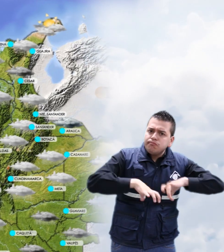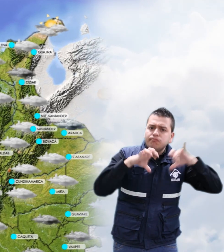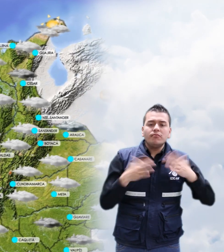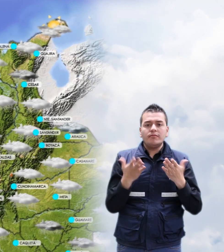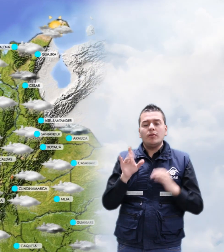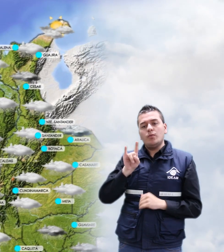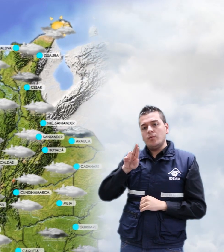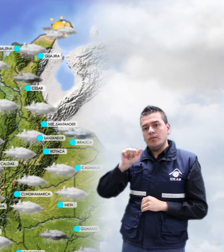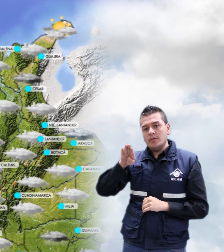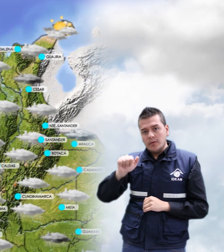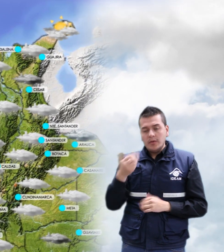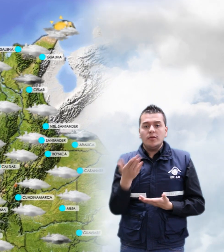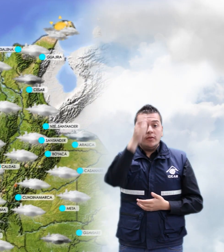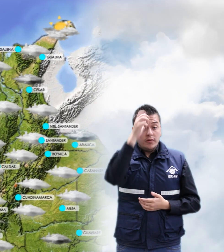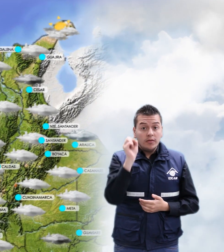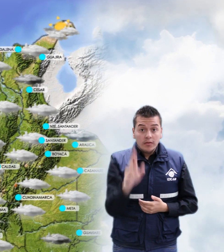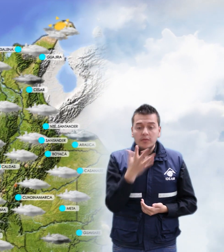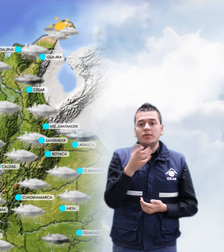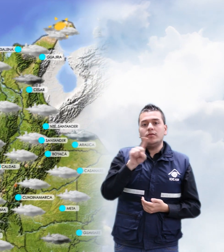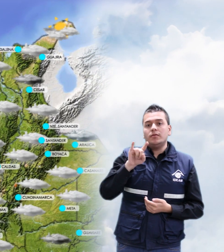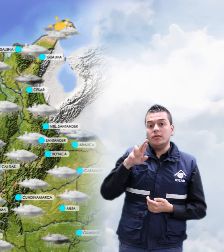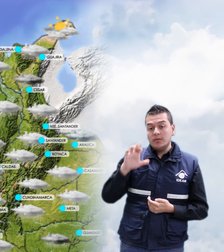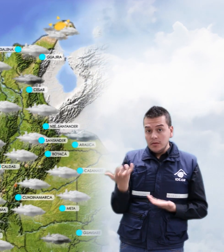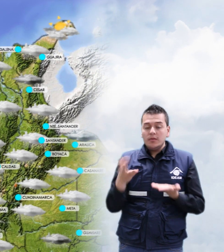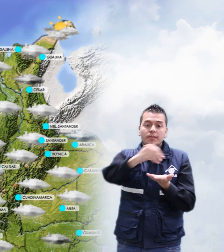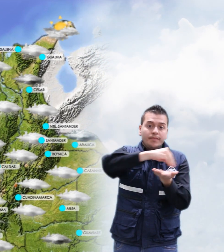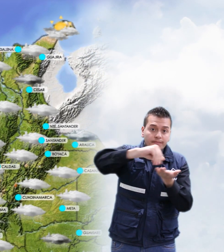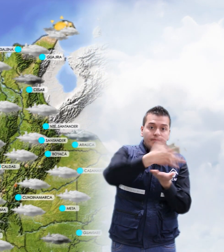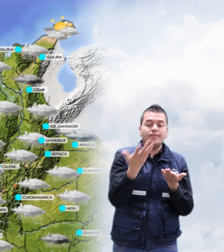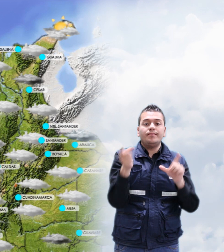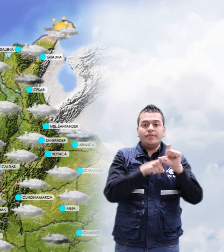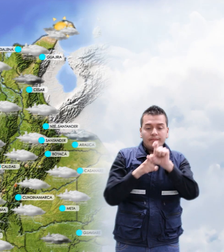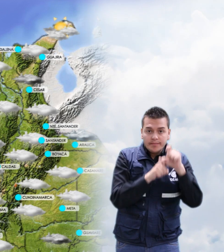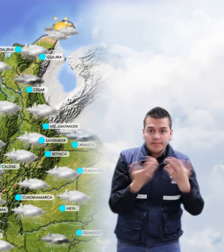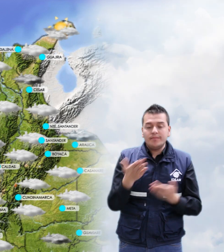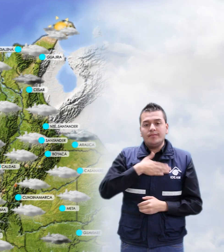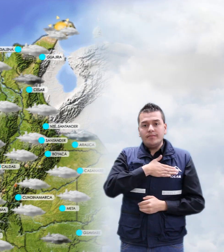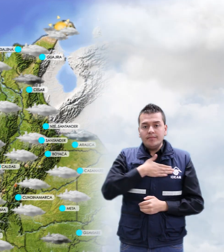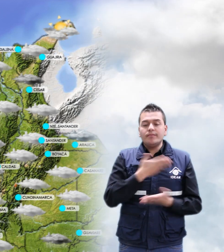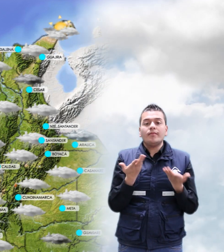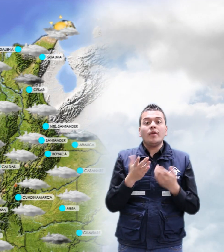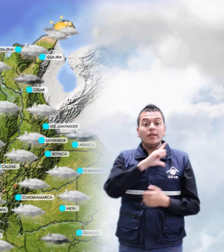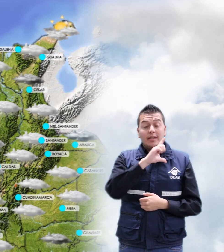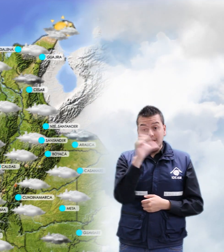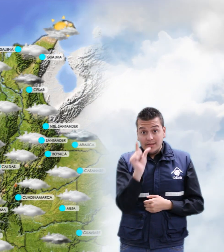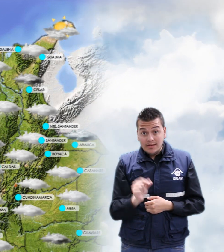precipitaciones en el Urabá, sur de Córdoba, Sucre, Atlántico, La Guajira, Bolívar y en el norte de